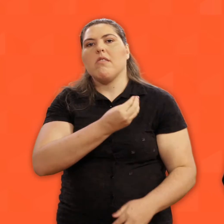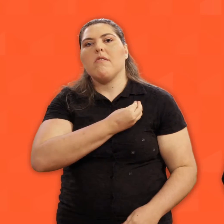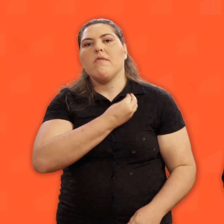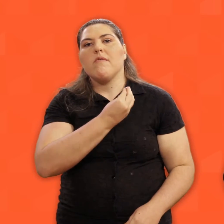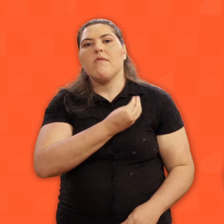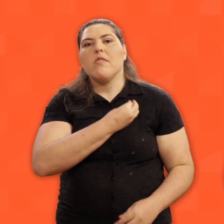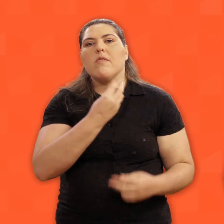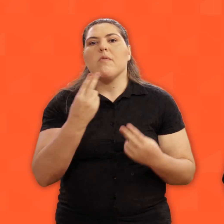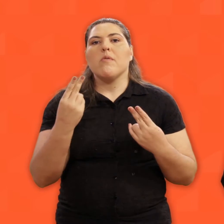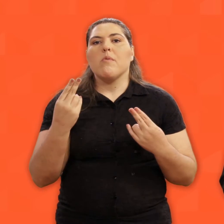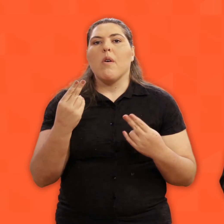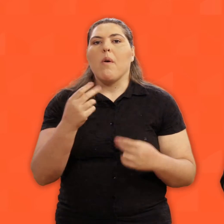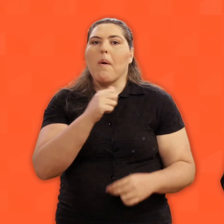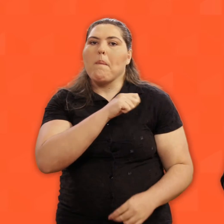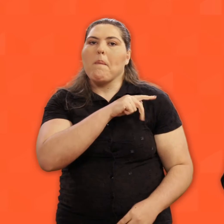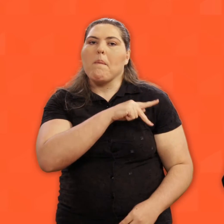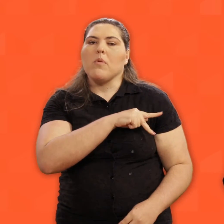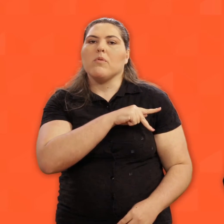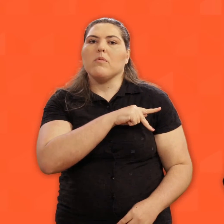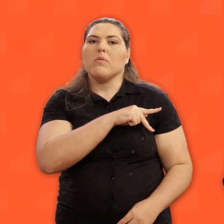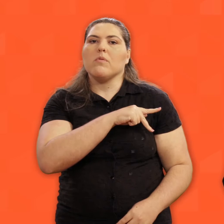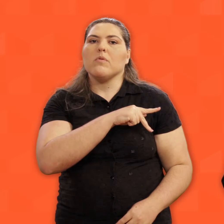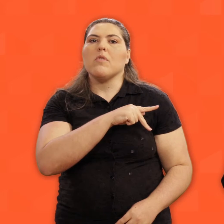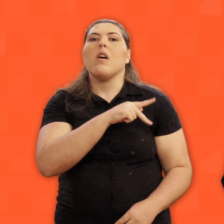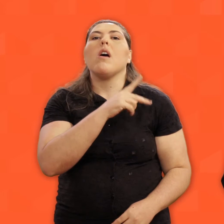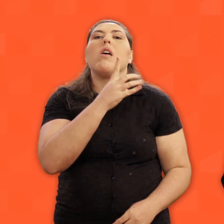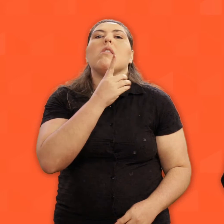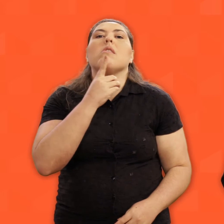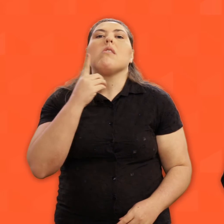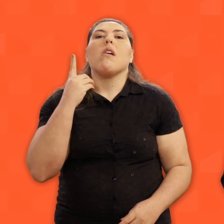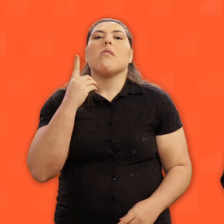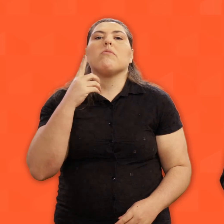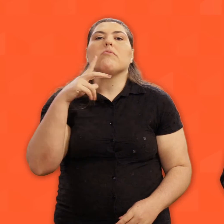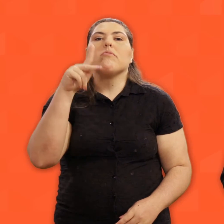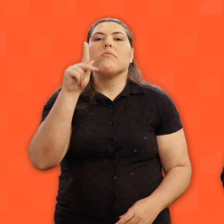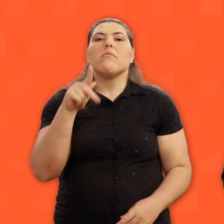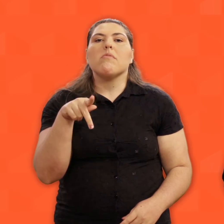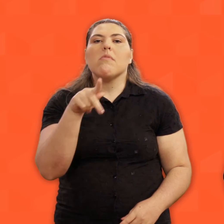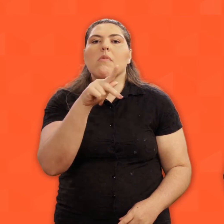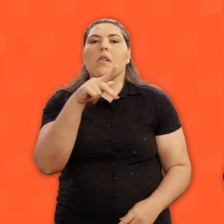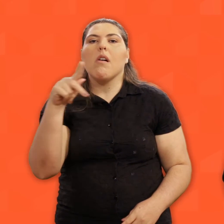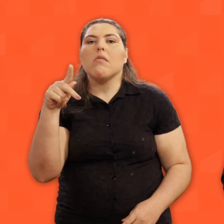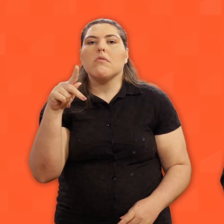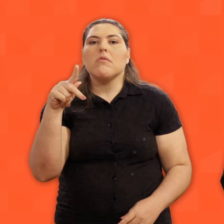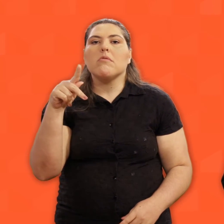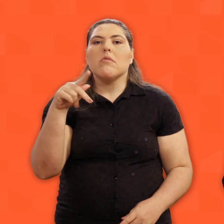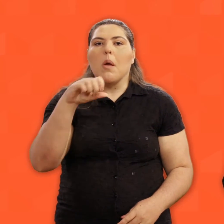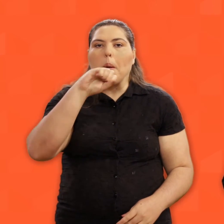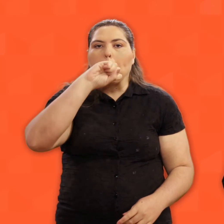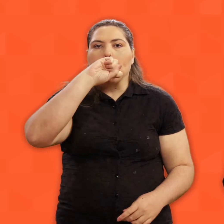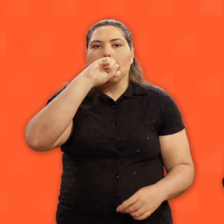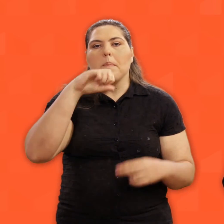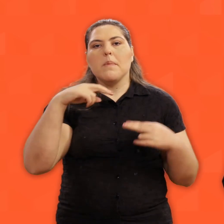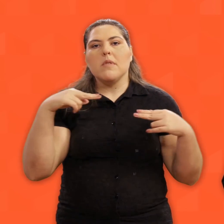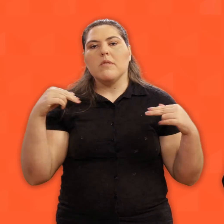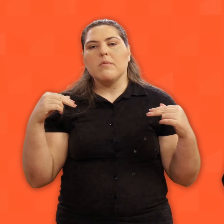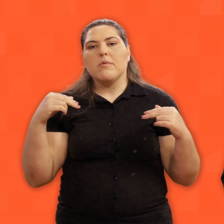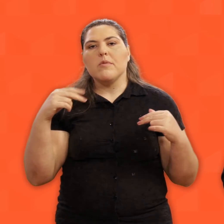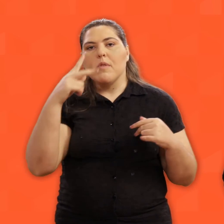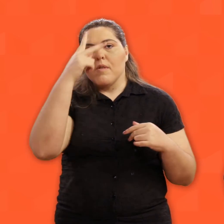como diáconos, padres e bispos, como religiosos e religiosas, como